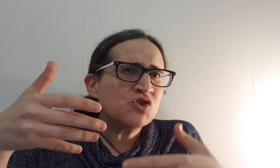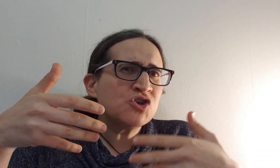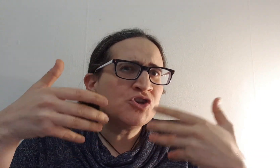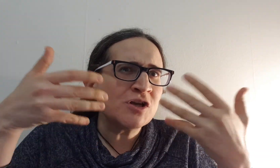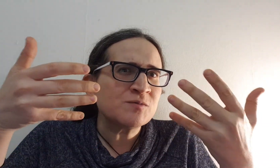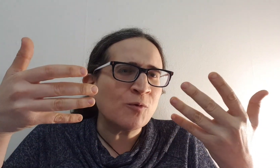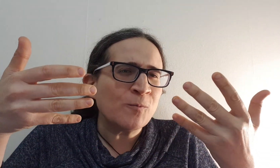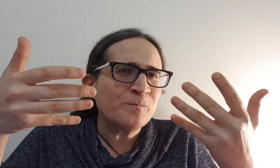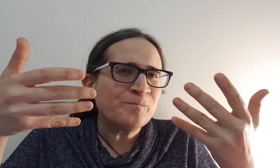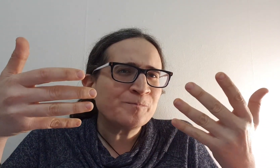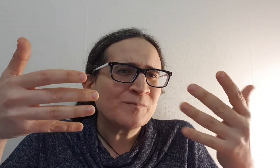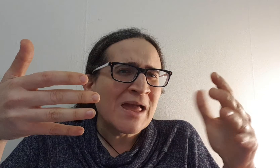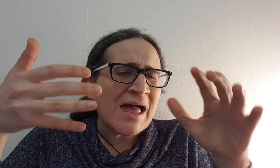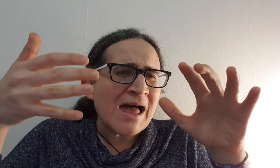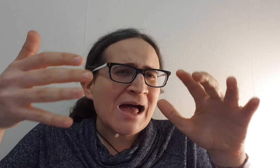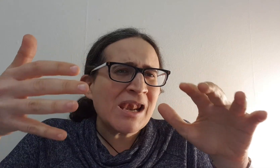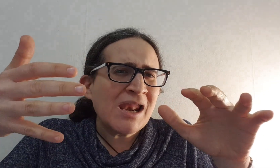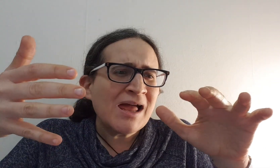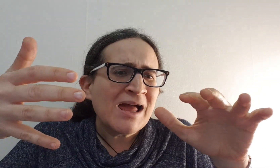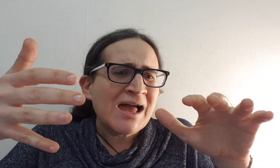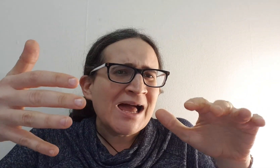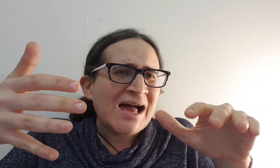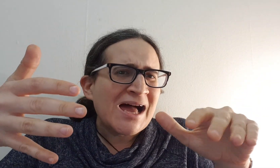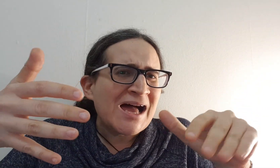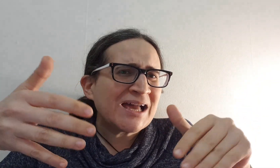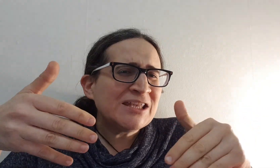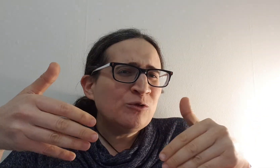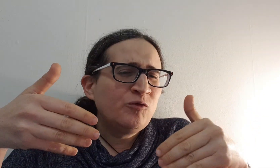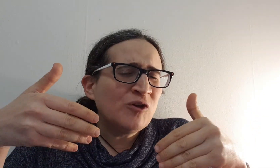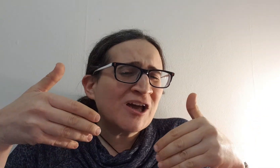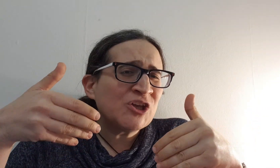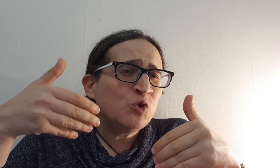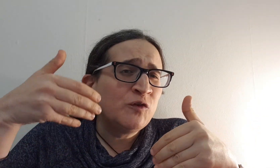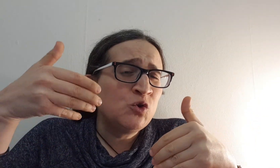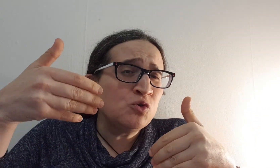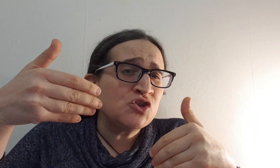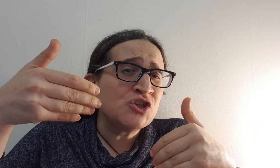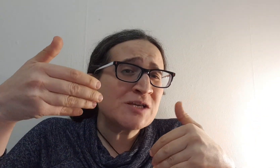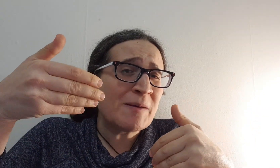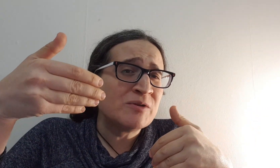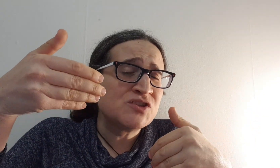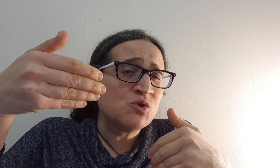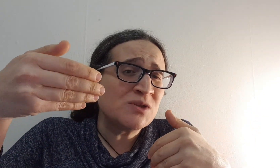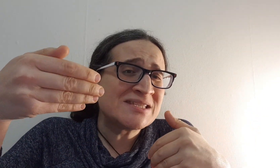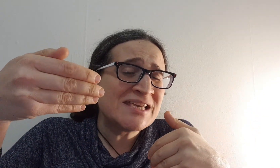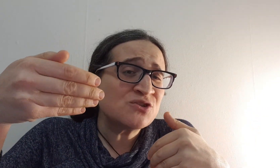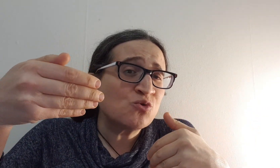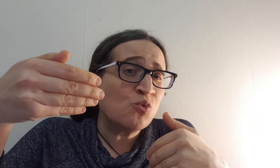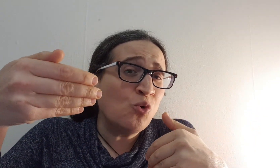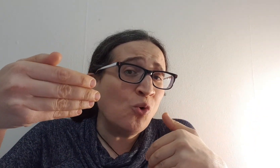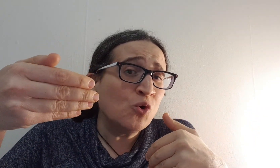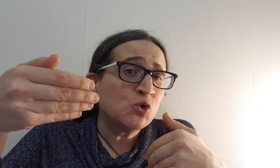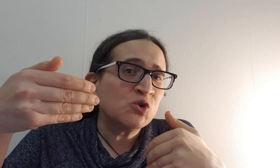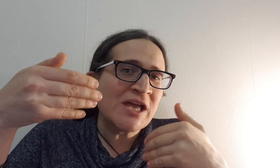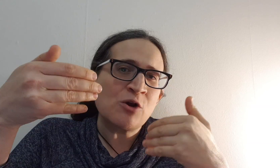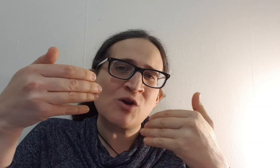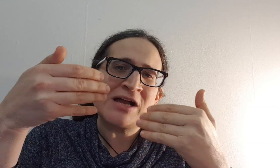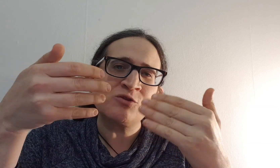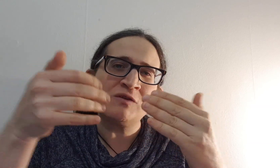שיש בו על החיוביות שיש במציאות הזה שהוא יודע כל כך טוב